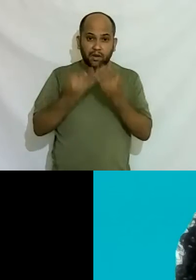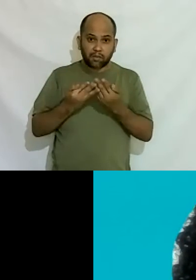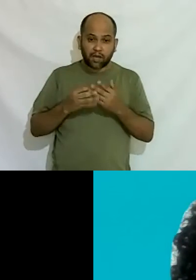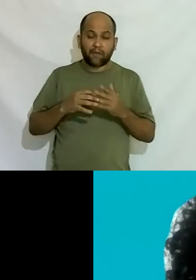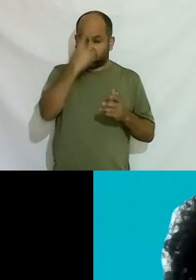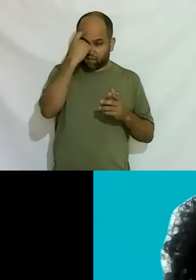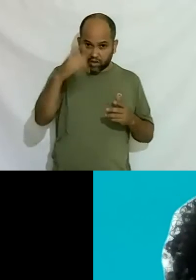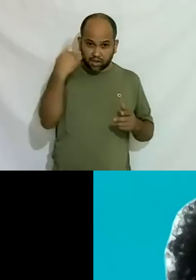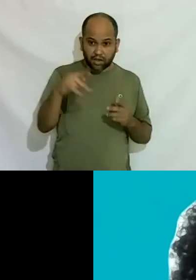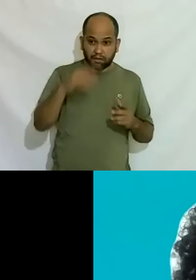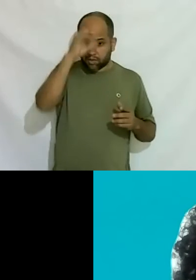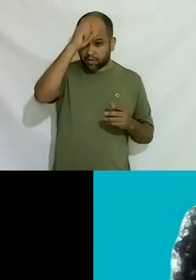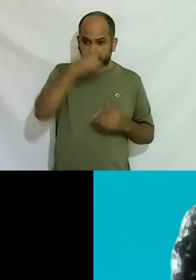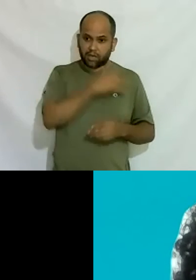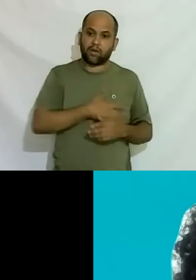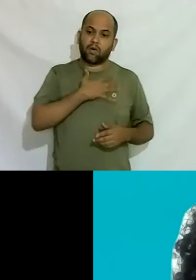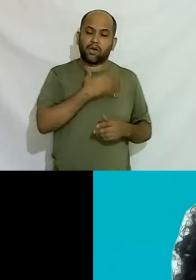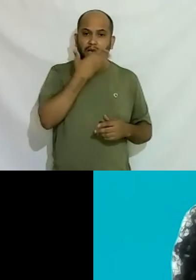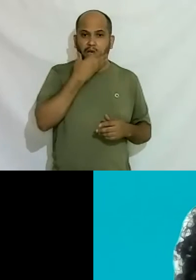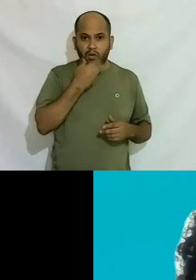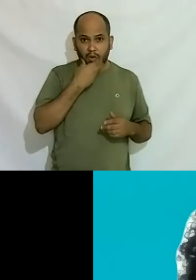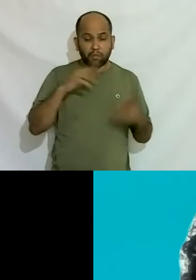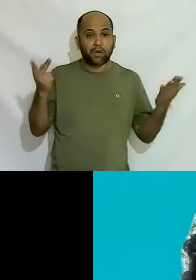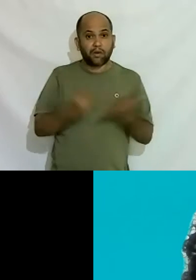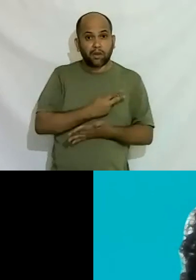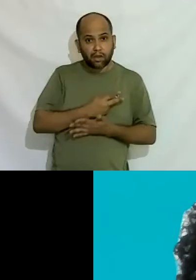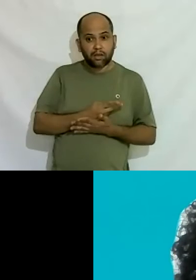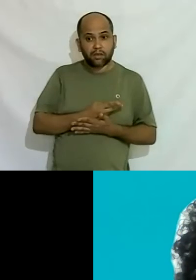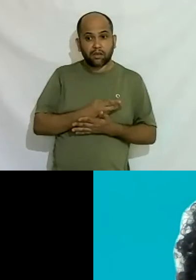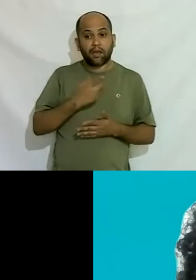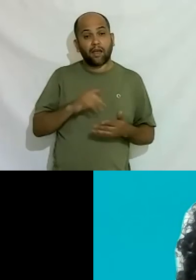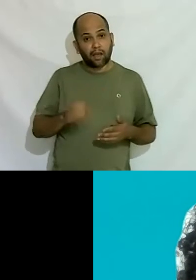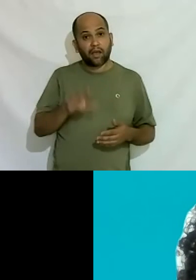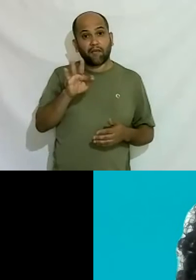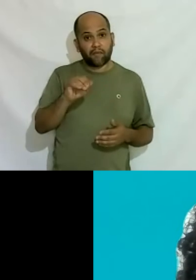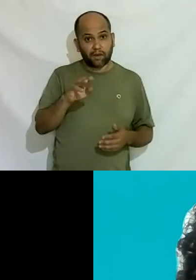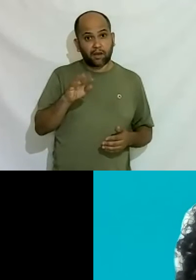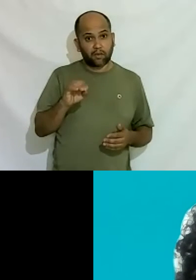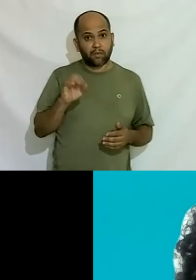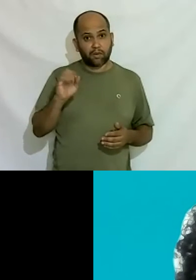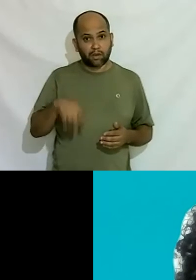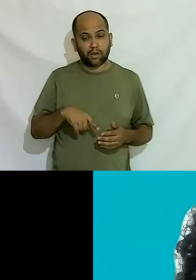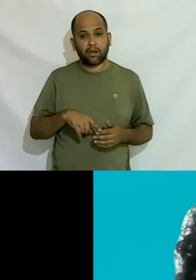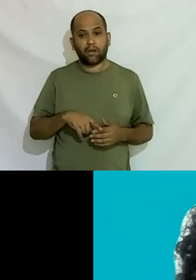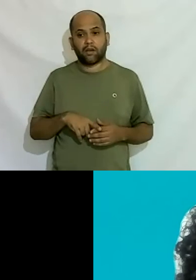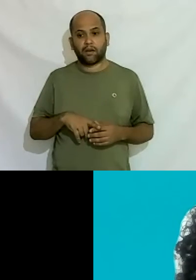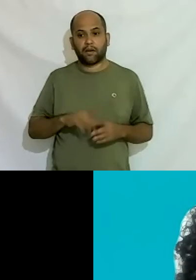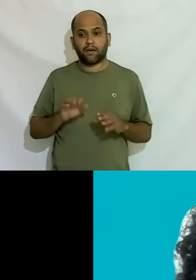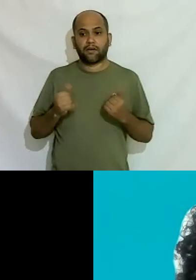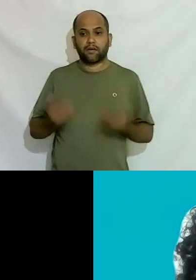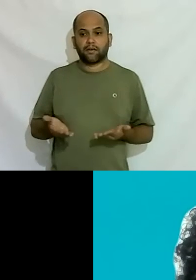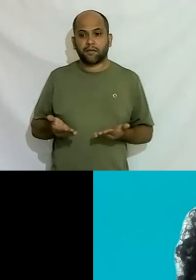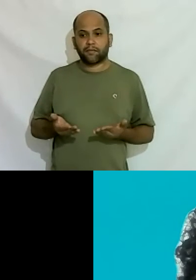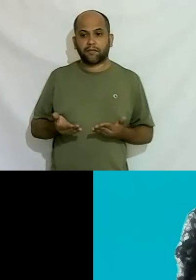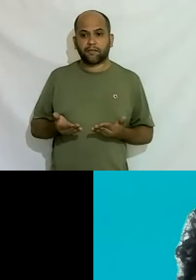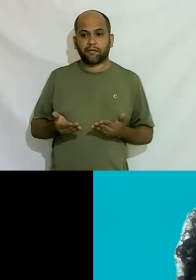isso é uma loucura isso acontece isso é fato não tô inventando aqui né então essas